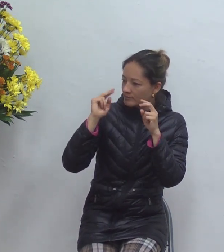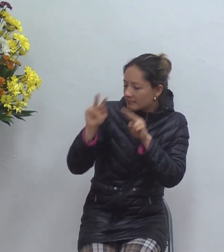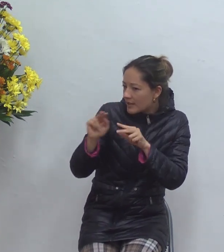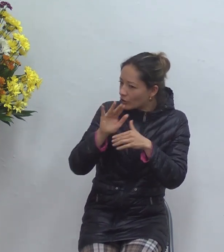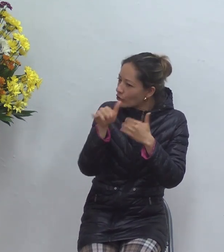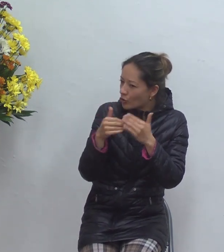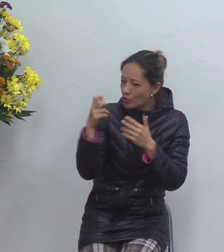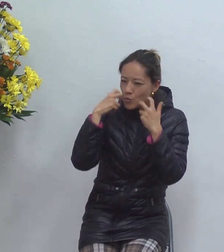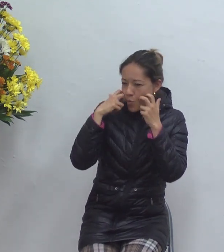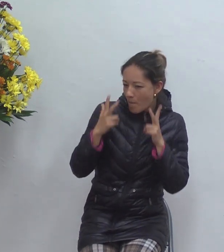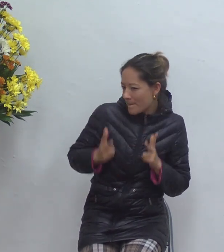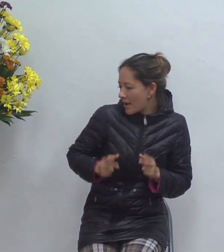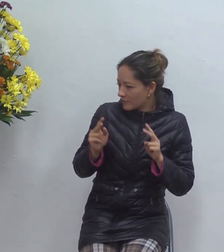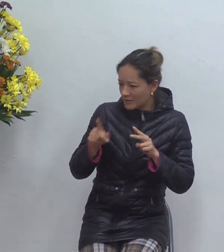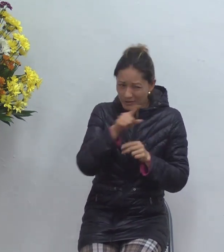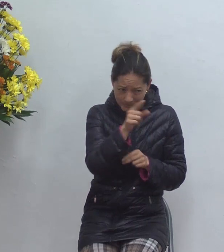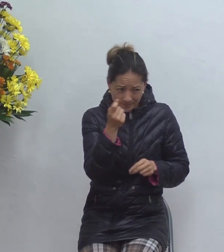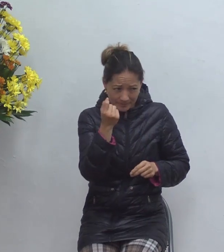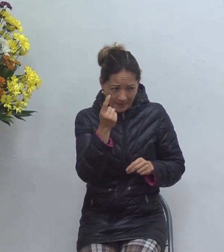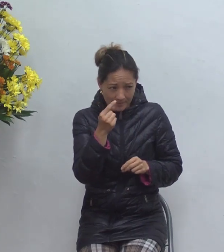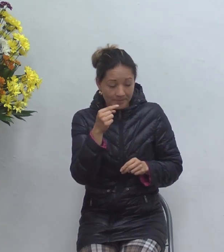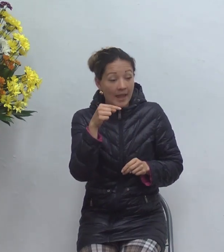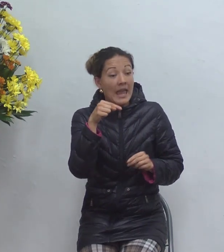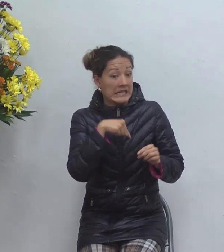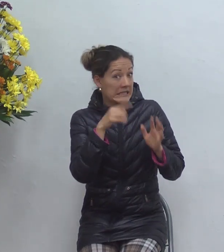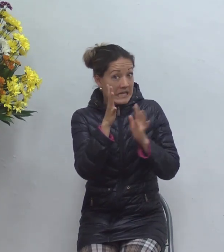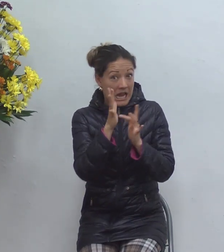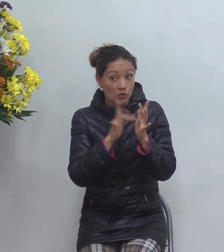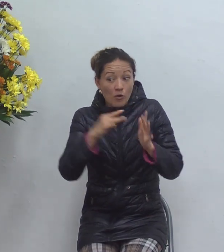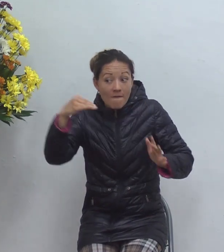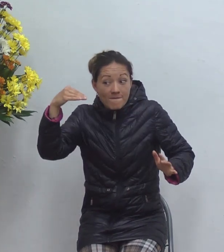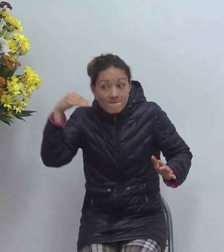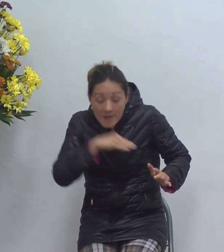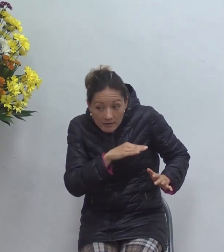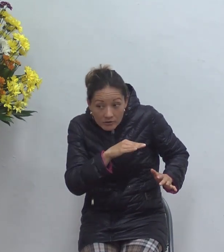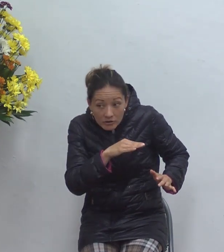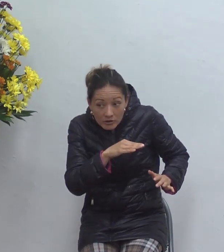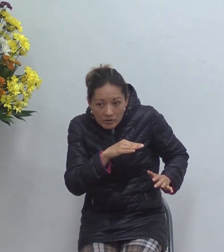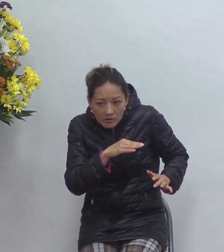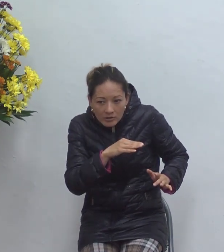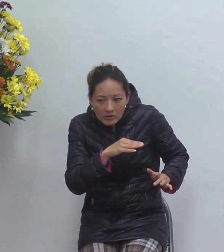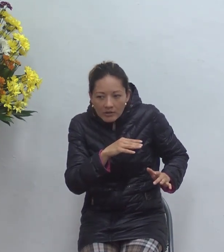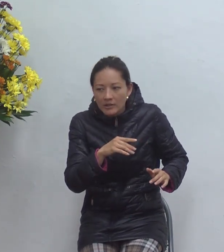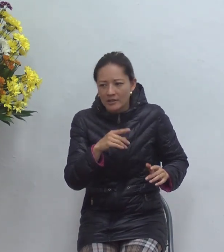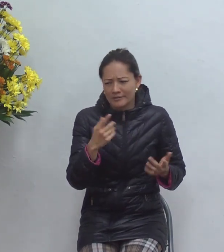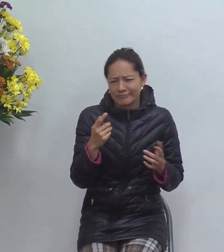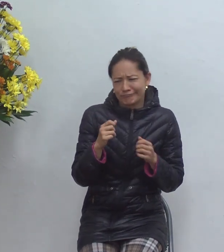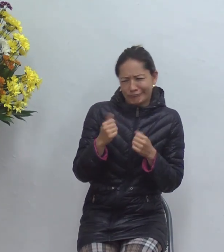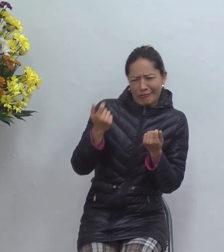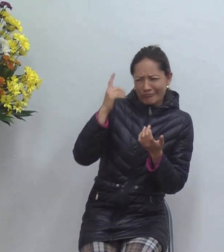usted tiene que lenguaje estoy hablando si él no hubiera sido ellos no podían creer en él que vamos a creer en él